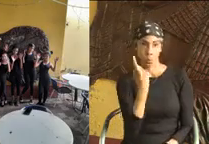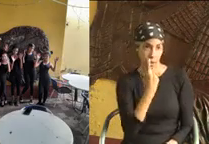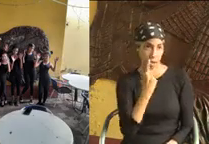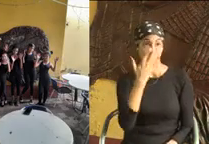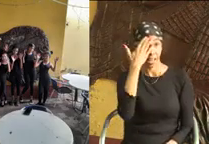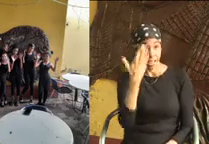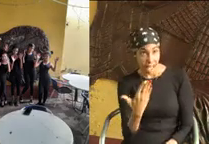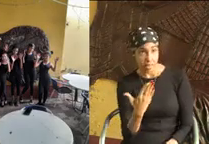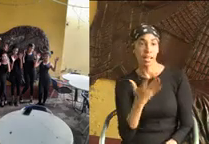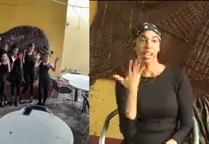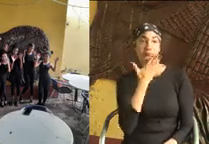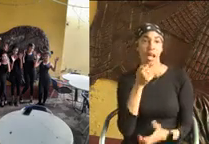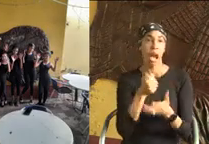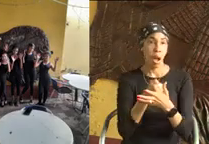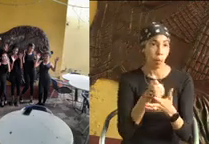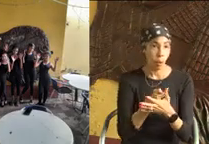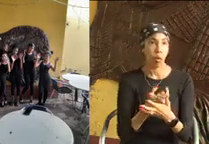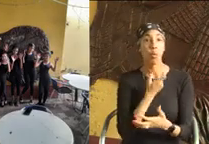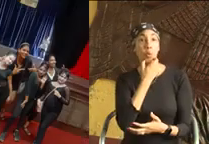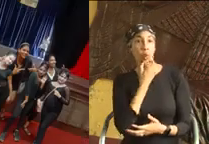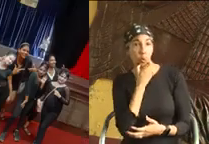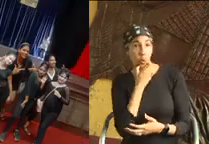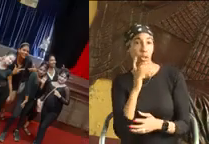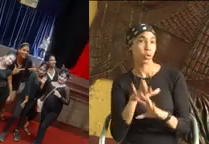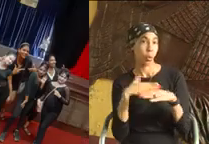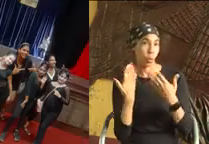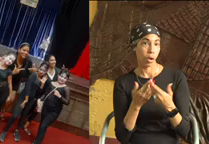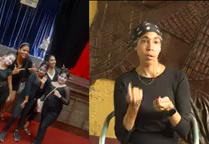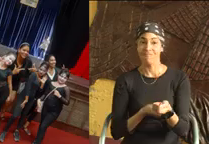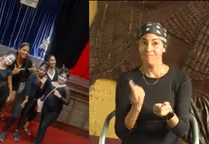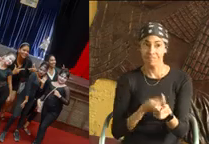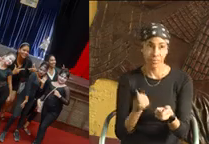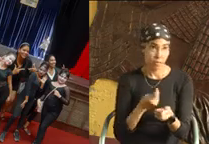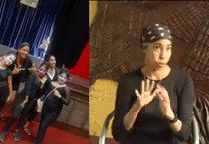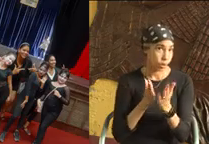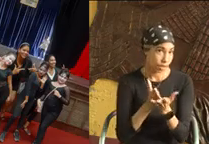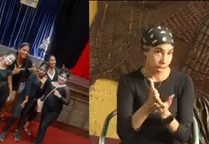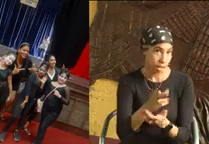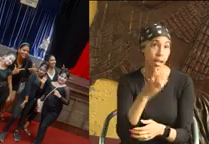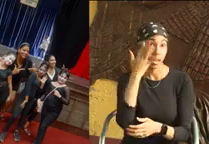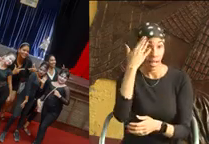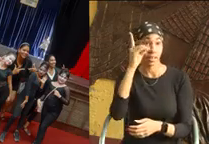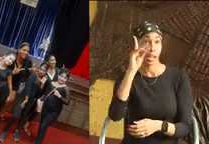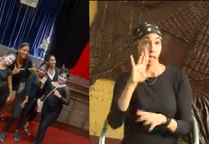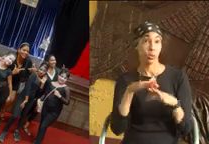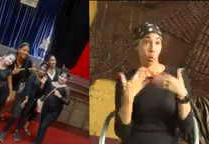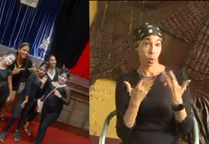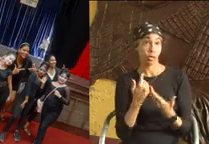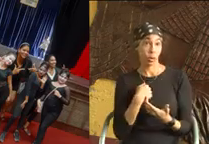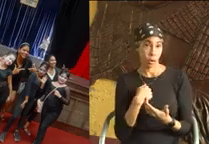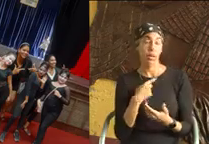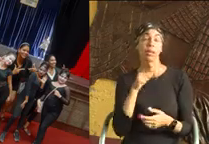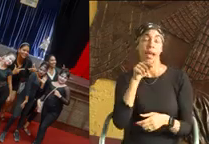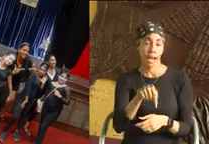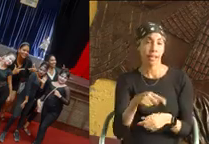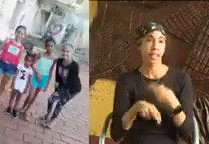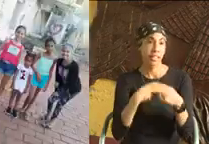porque cuando empecé en Casa de Cultura no tenía un servicio de interpretación, no tenía nada, no podía tener resultados de trabajo,